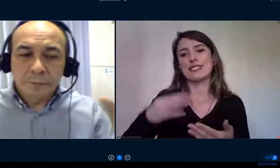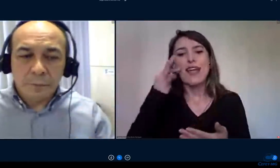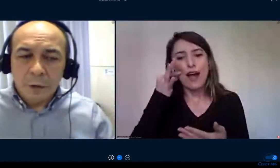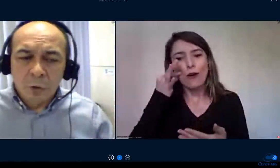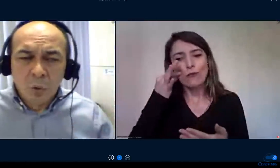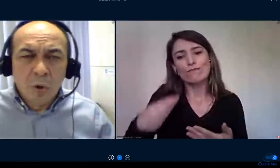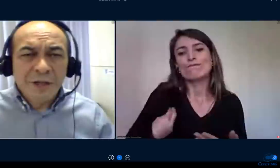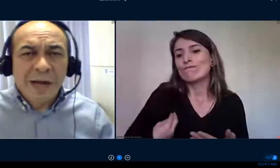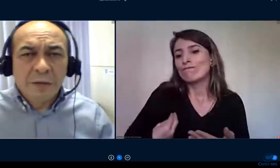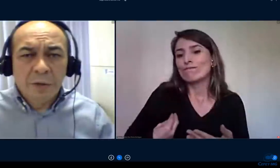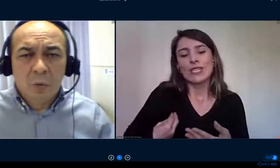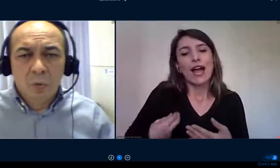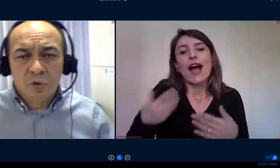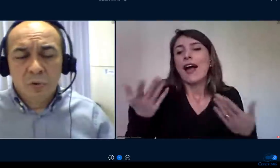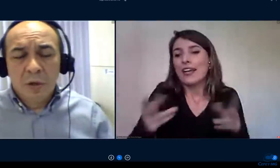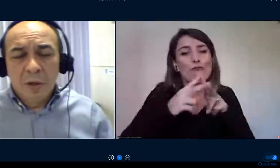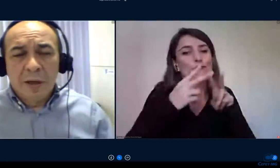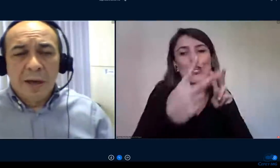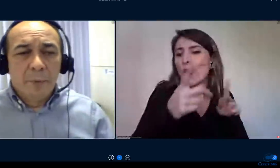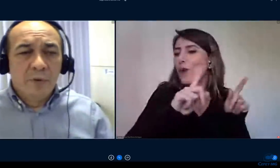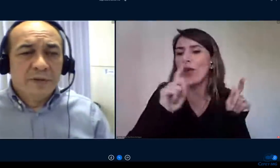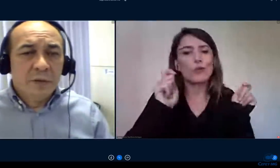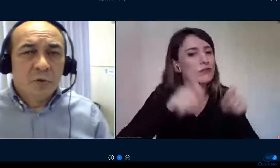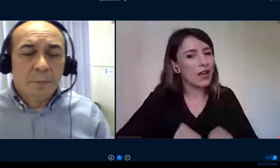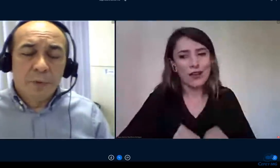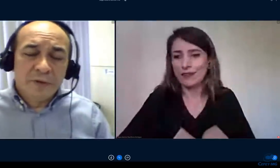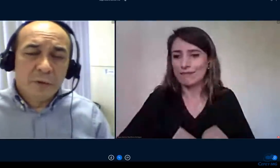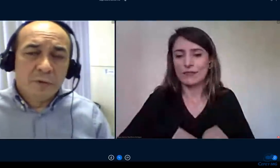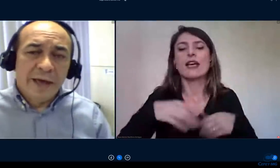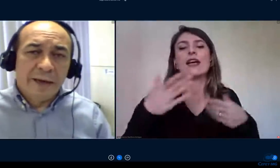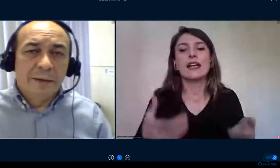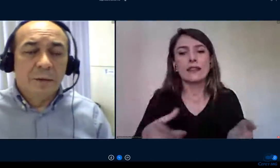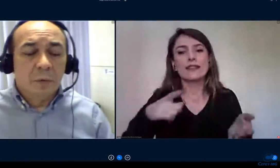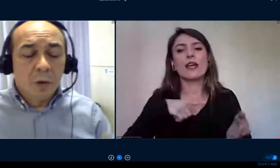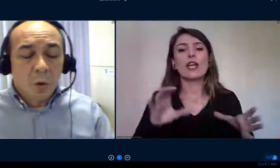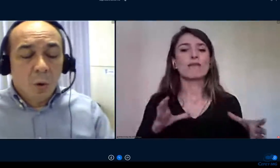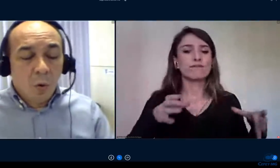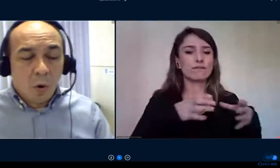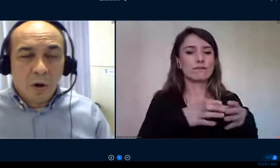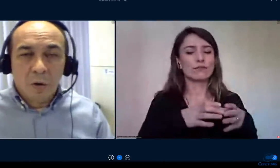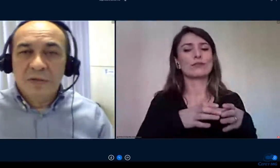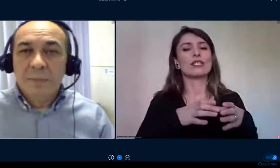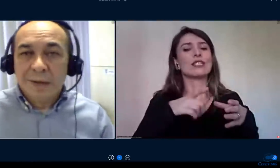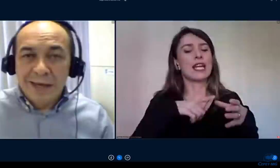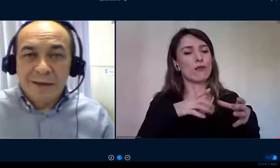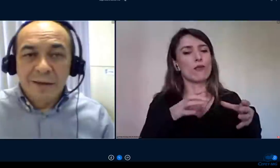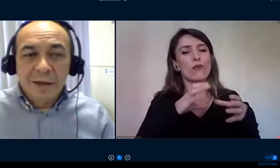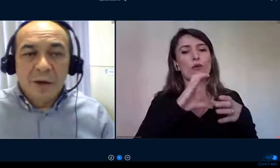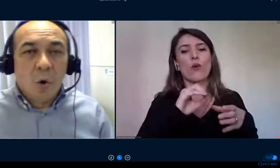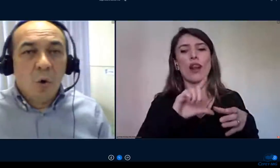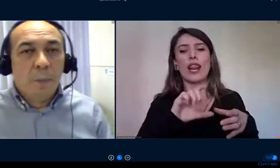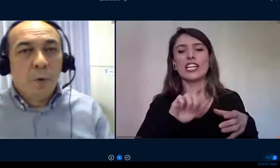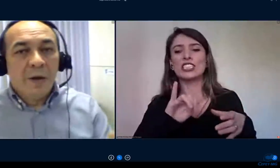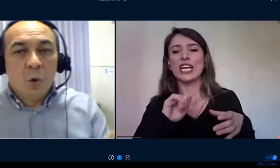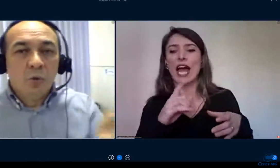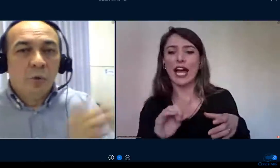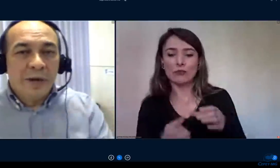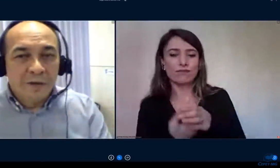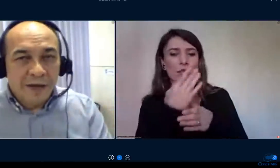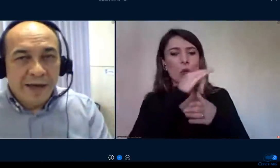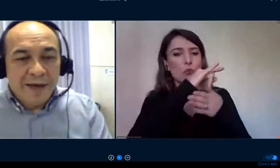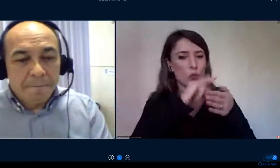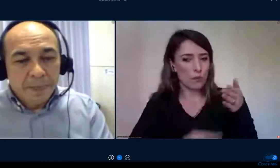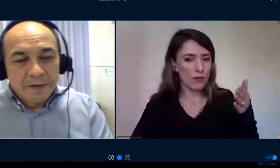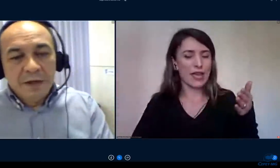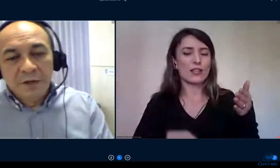do colegiado de curso para o ensino técnico ou órgão similar ou do